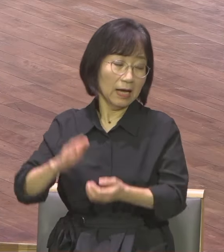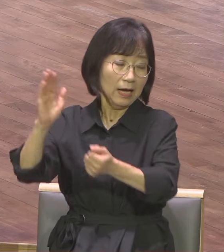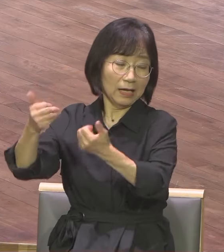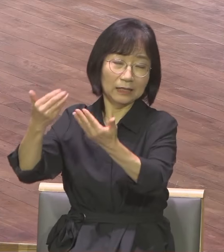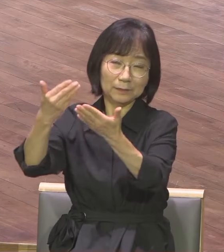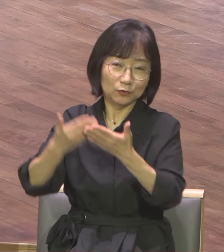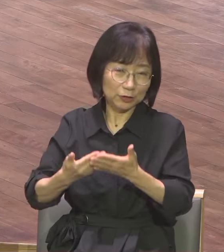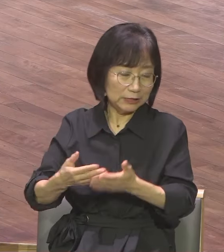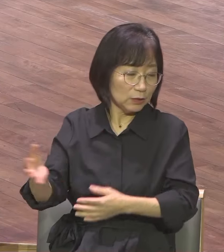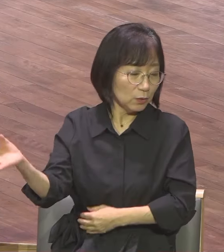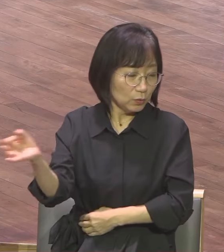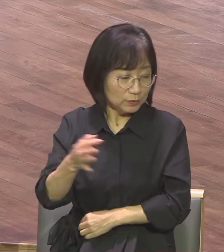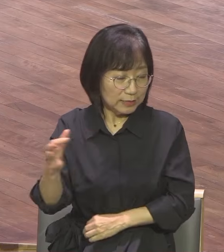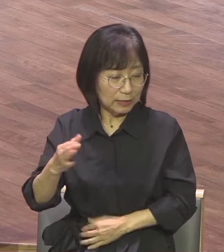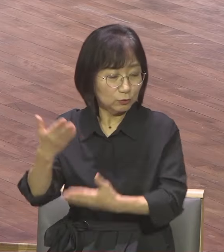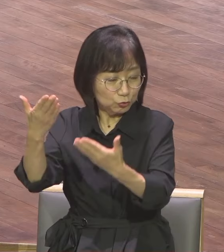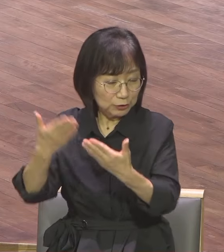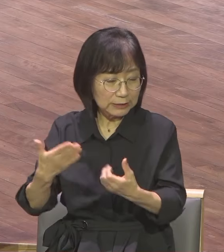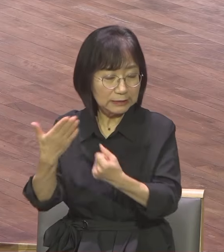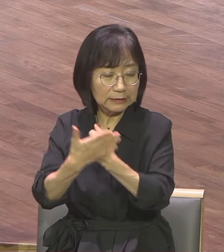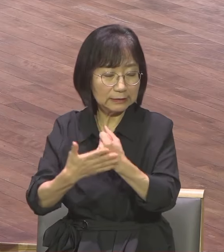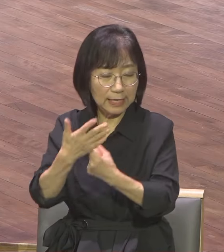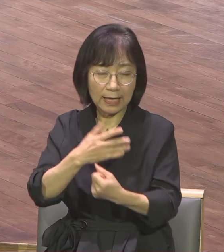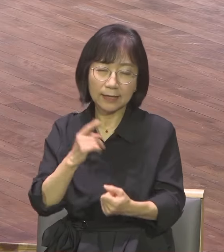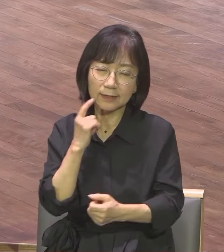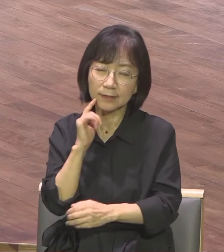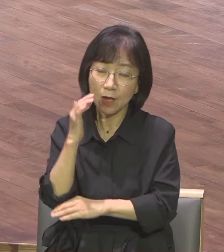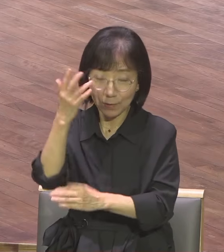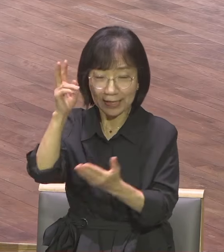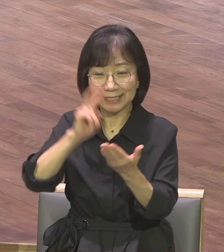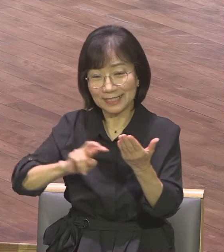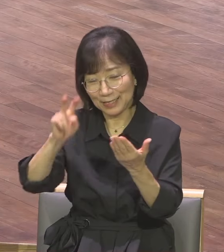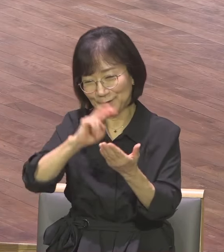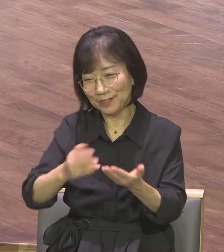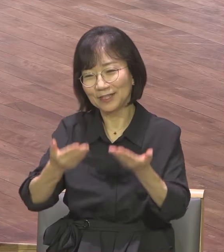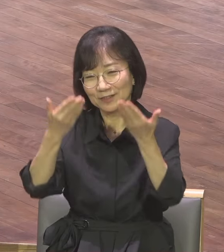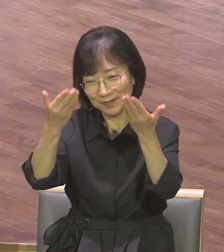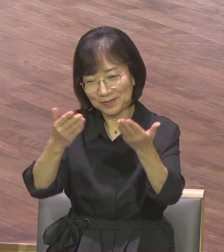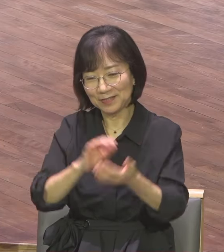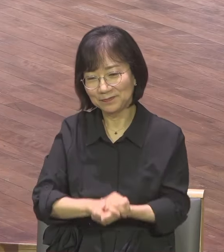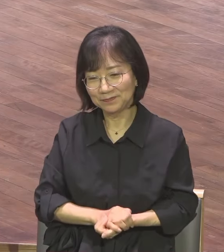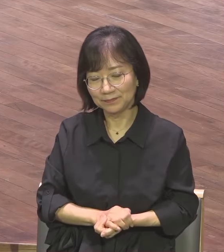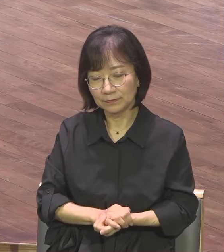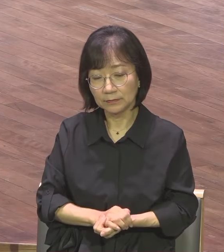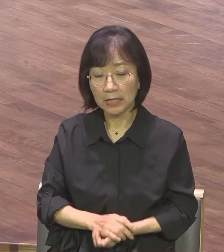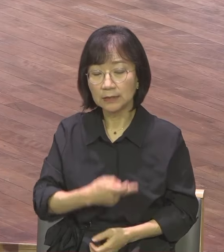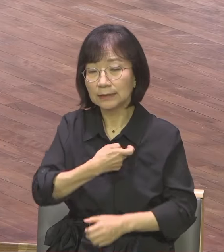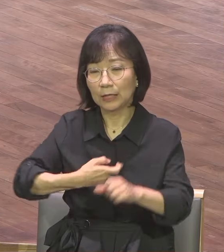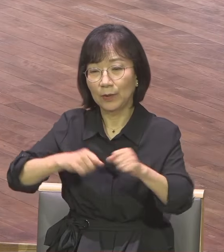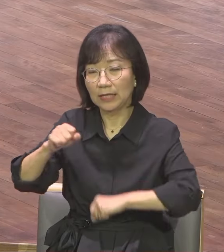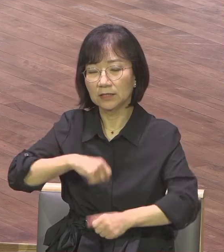찬송하게 하려는 것이다 이 안진뱅이는 아무리 노력해도 아무리 했어도